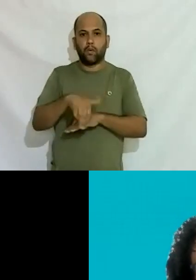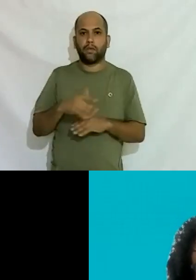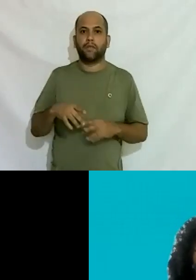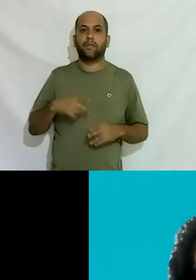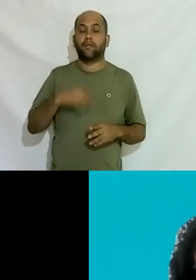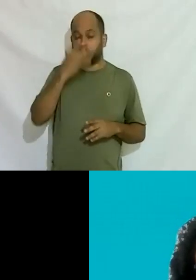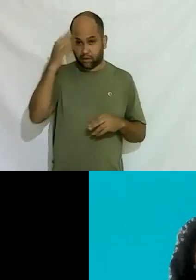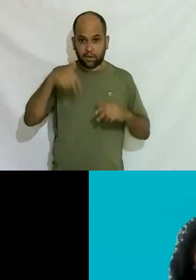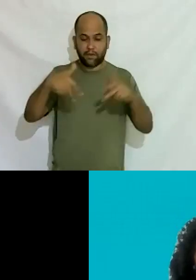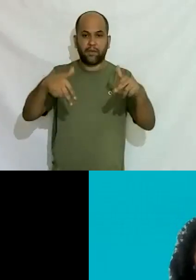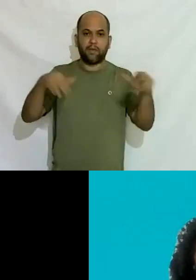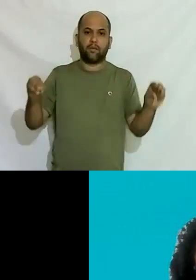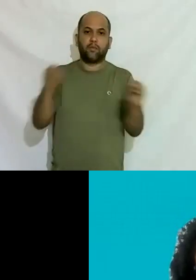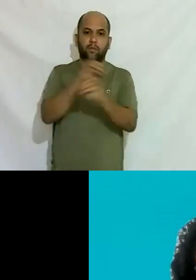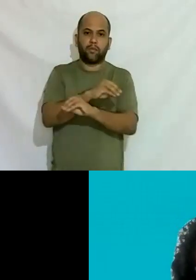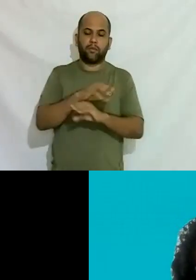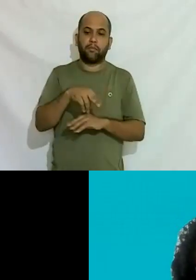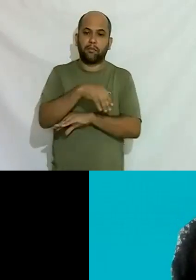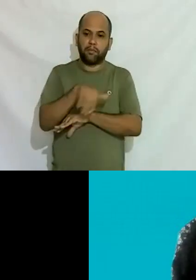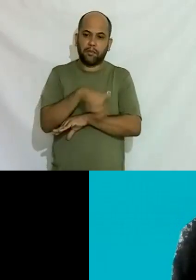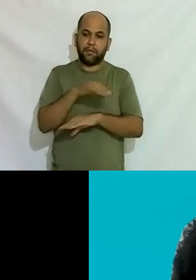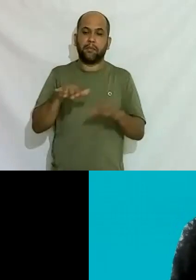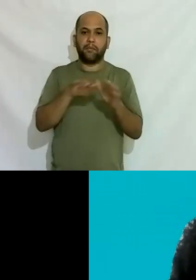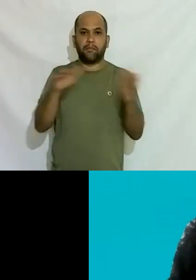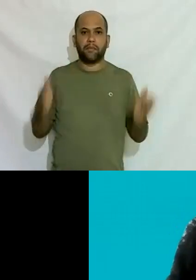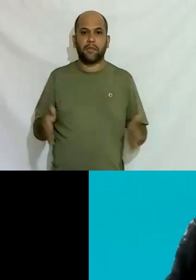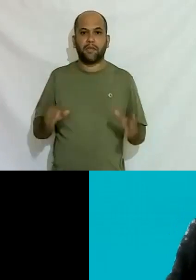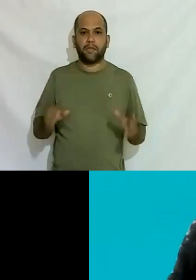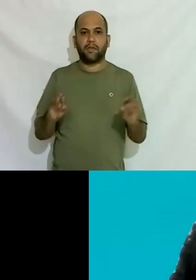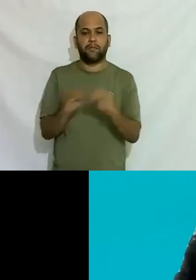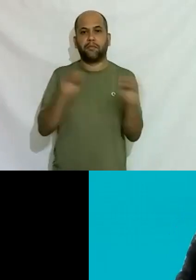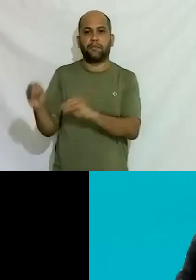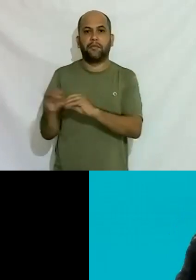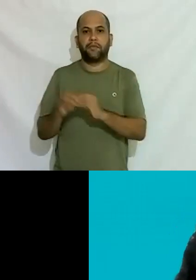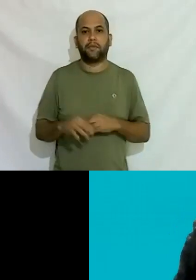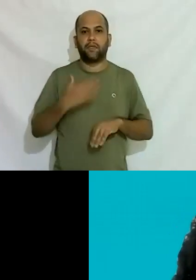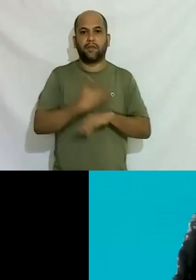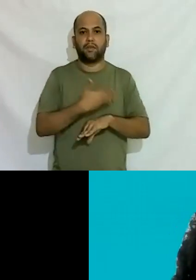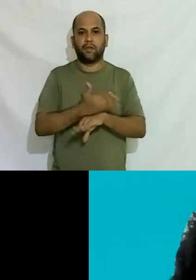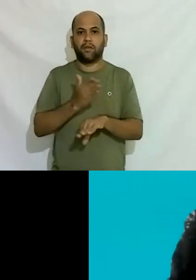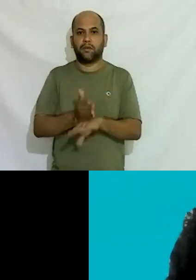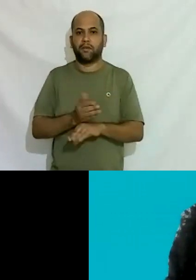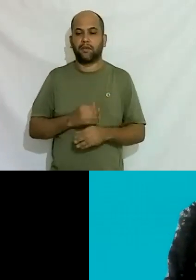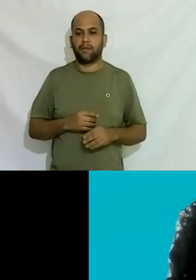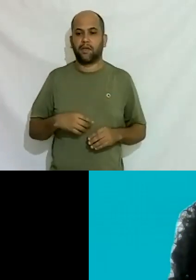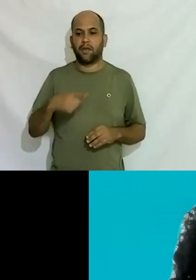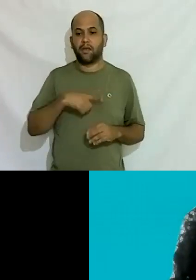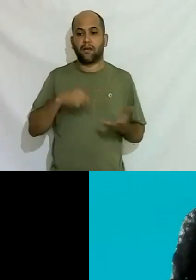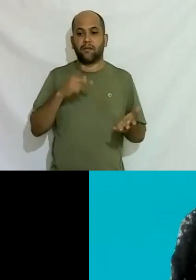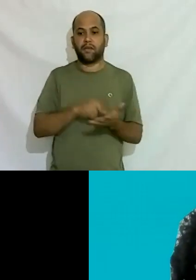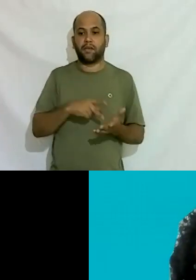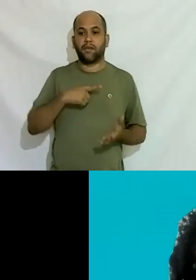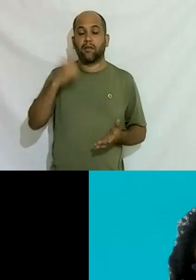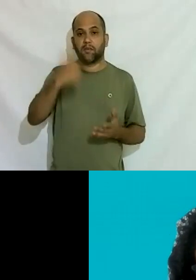e troca de mesa então isso existe é constante é o tempo inteiro mas eu realmente tenho mais ferramentas para